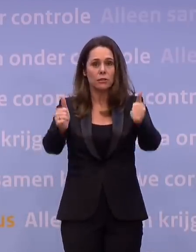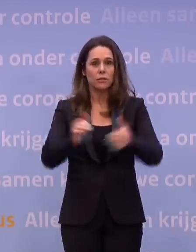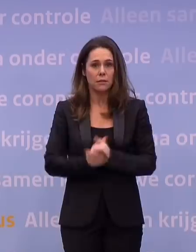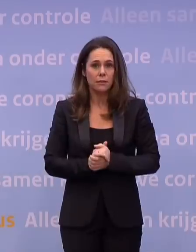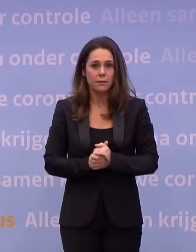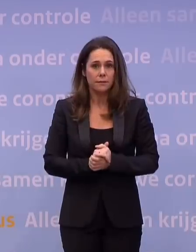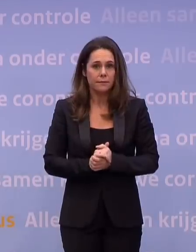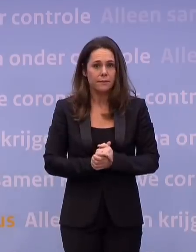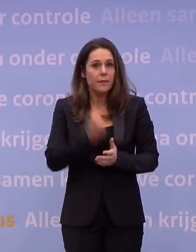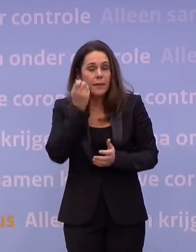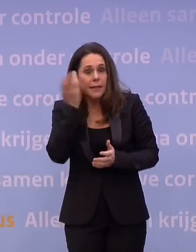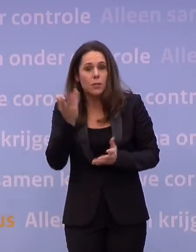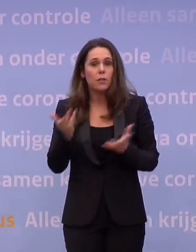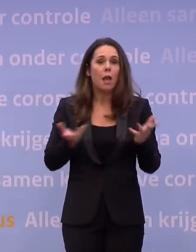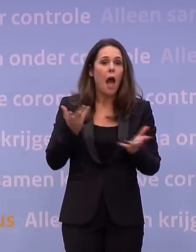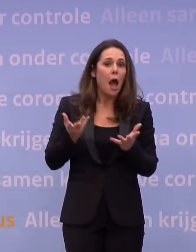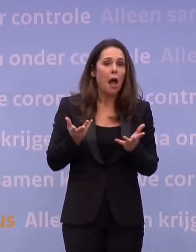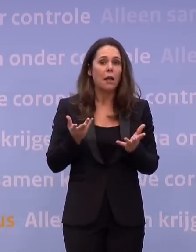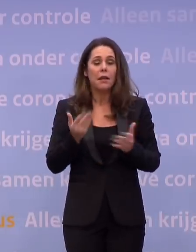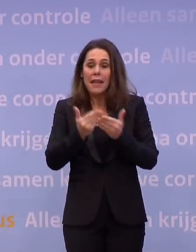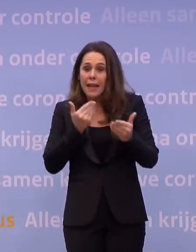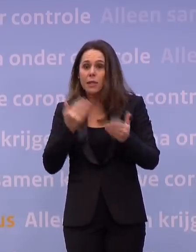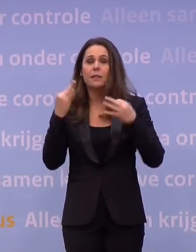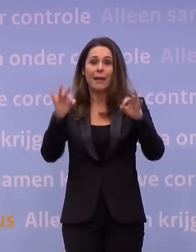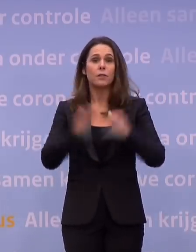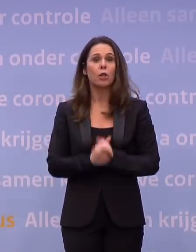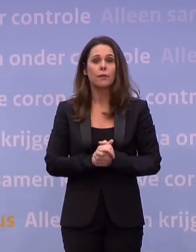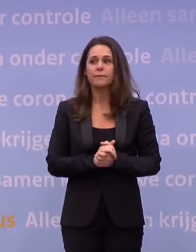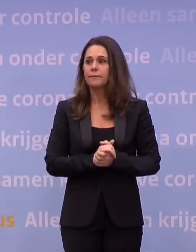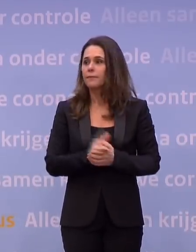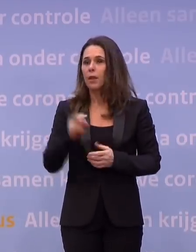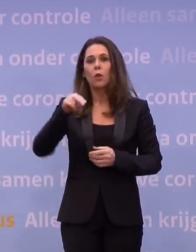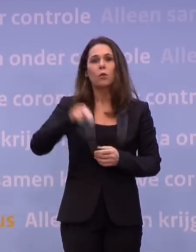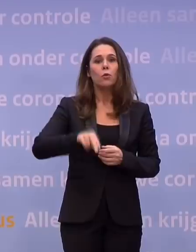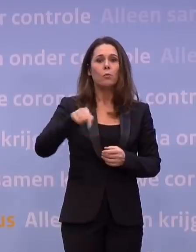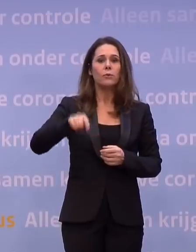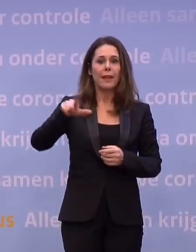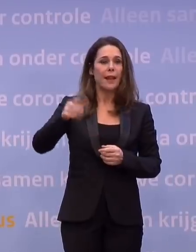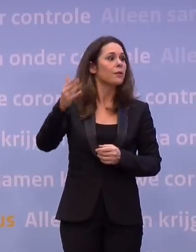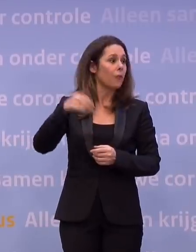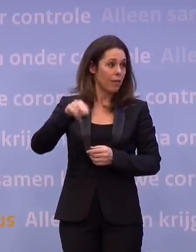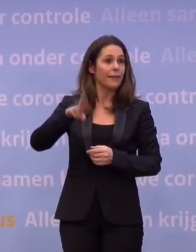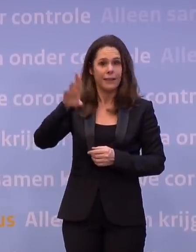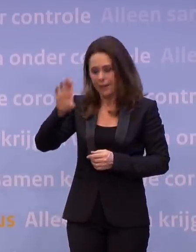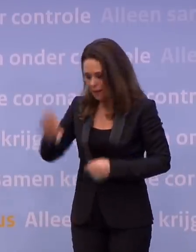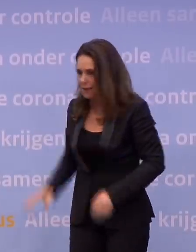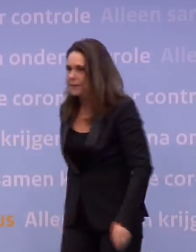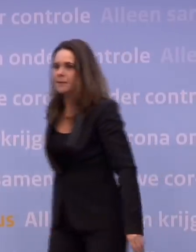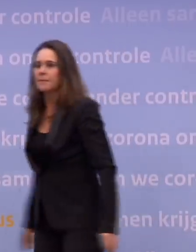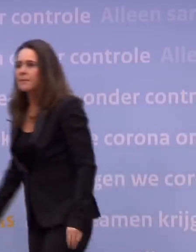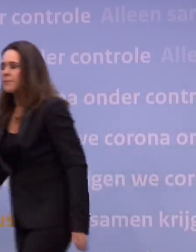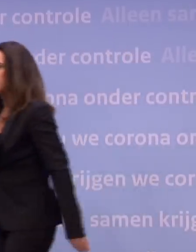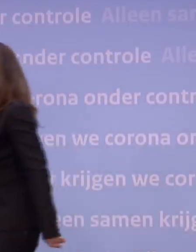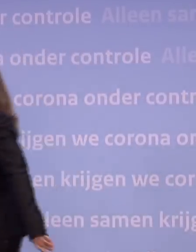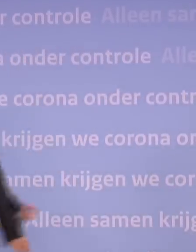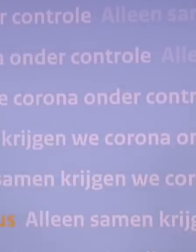iedere dag eerder is natuurlijk een dag gewonnen. Nu.nl en daarna NRC. Een vraag voor premier